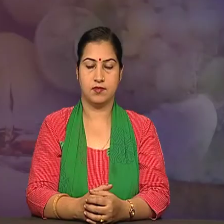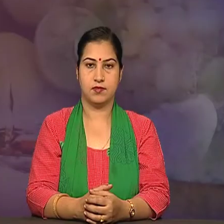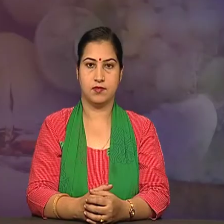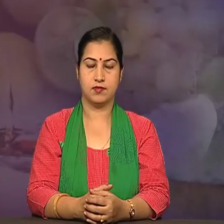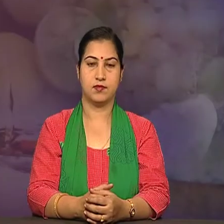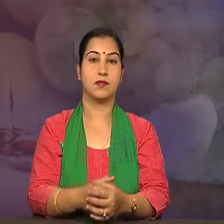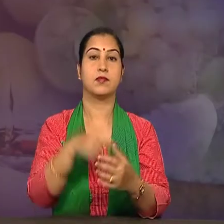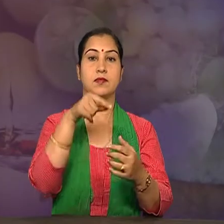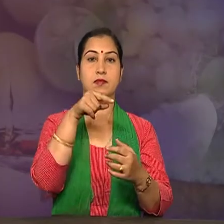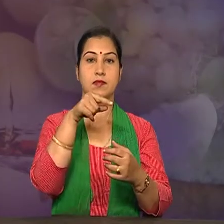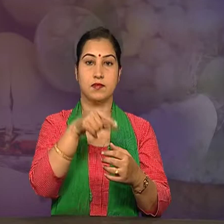आमलुव क्षारक